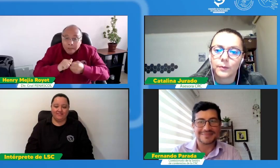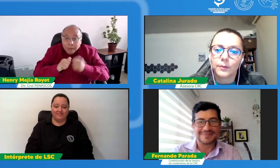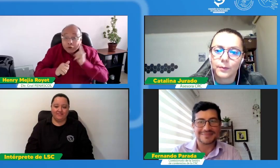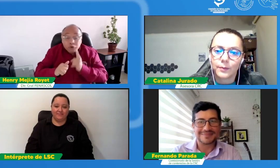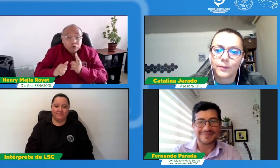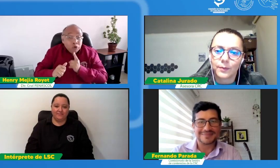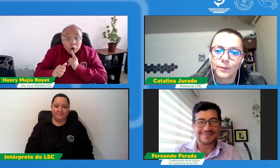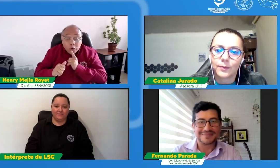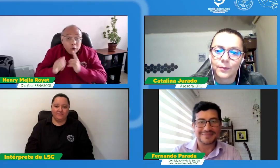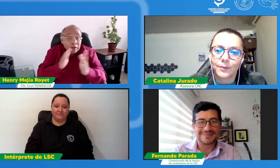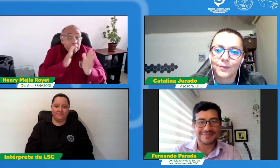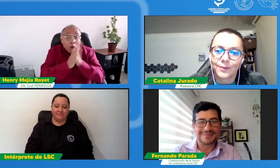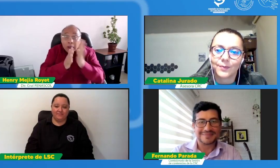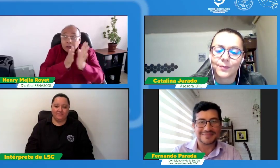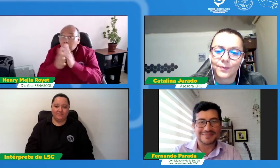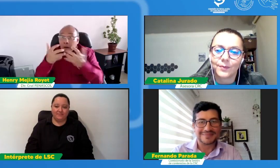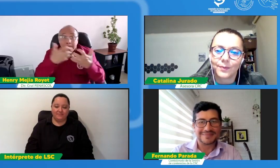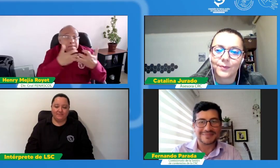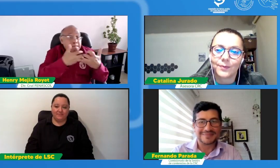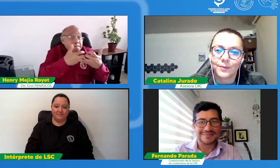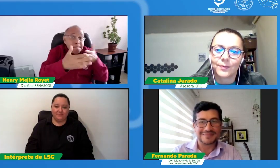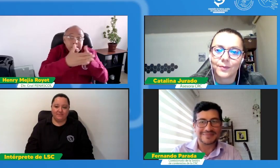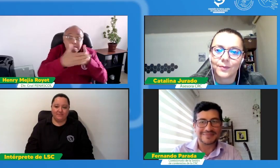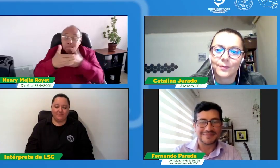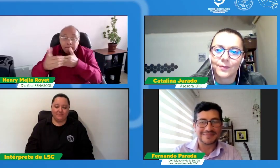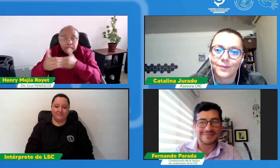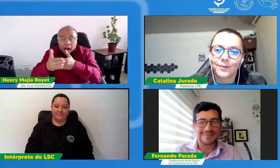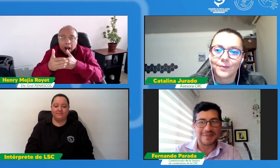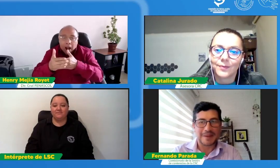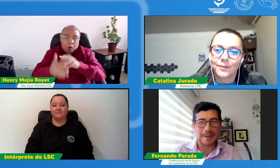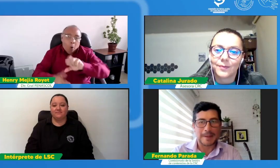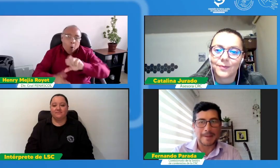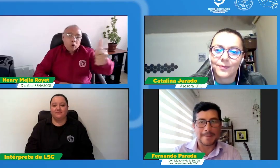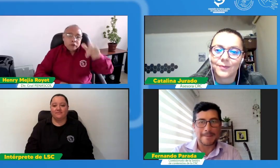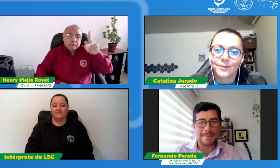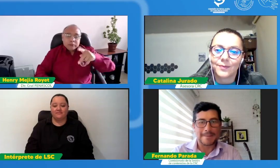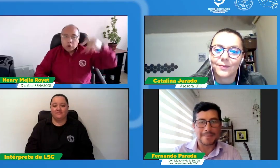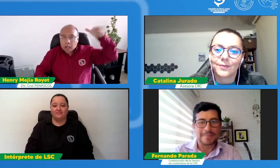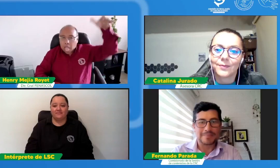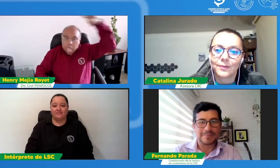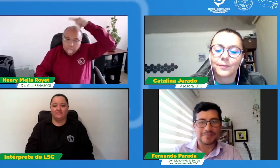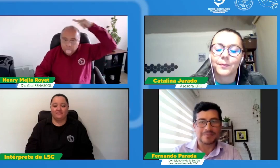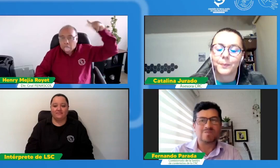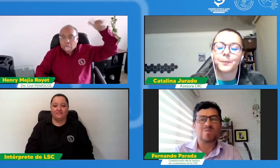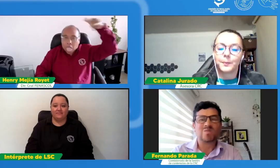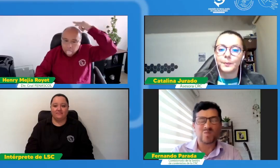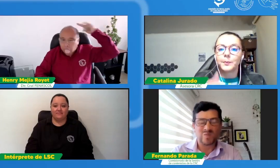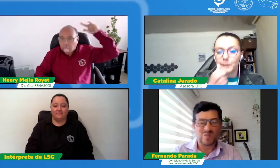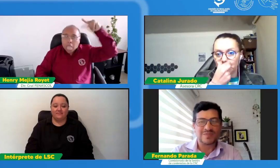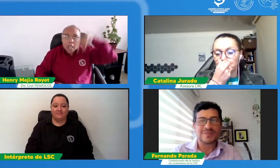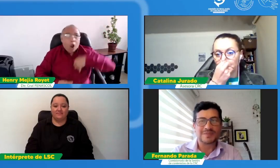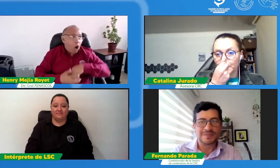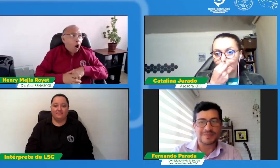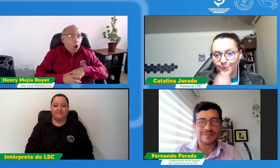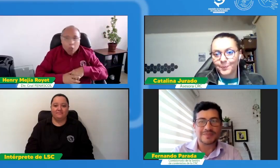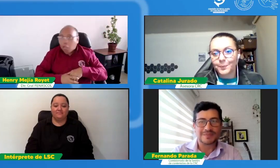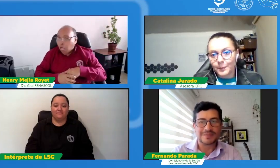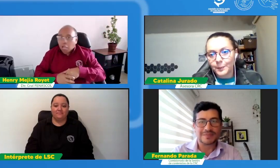y el problema que encontramos las personas sordas es múltiples barreras del entorno y si no tenemos la información